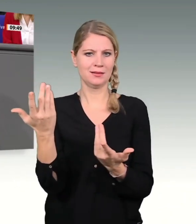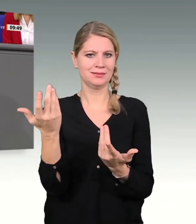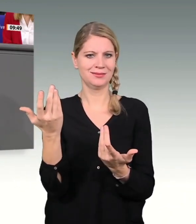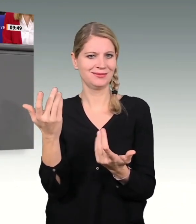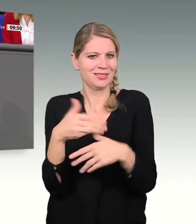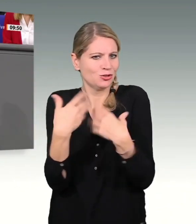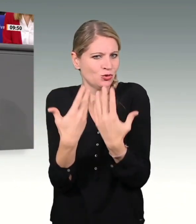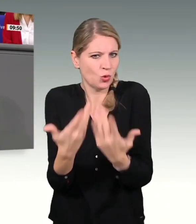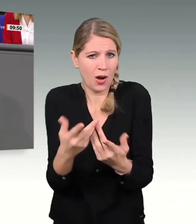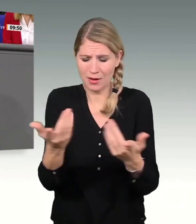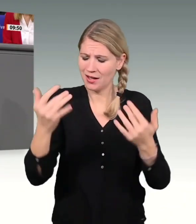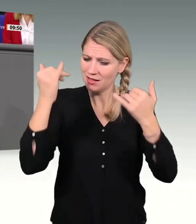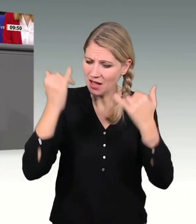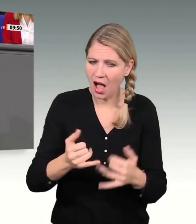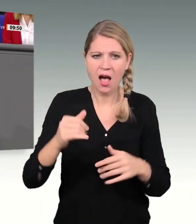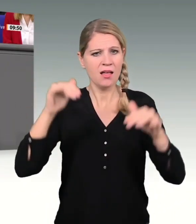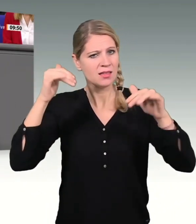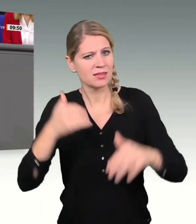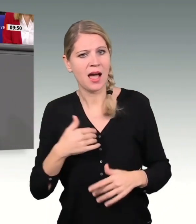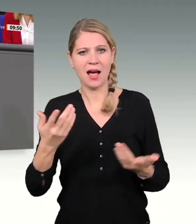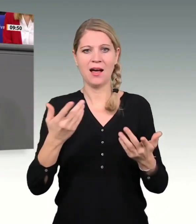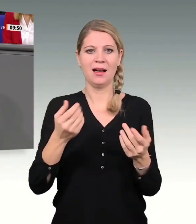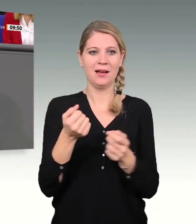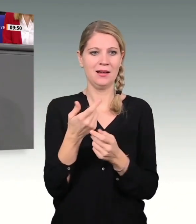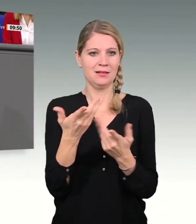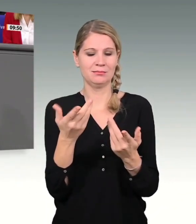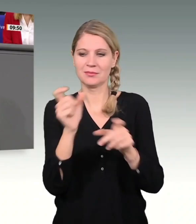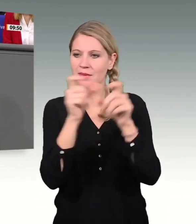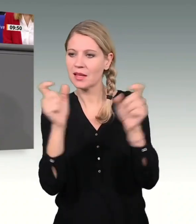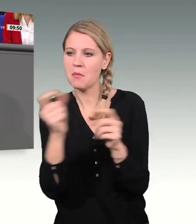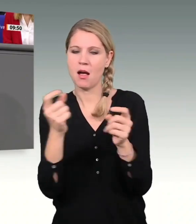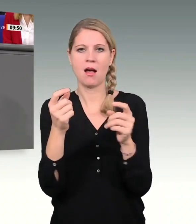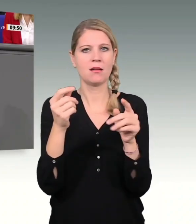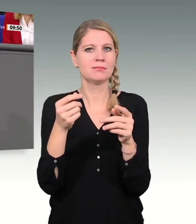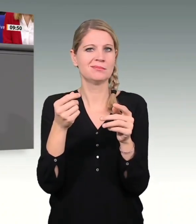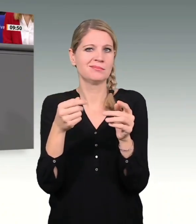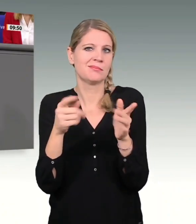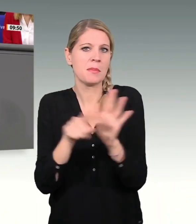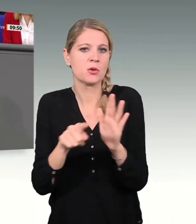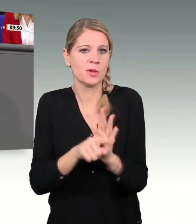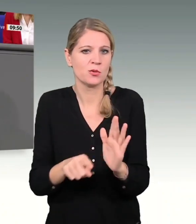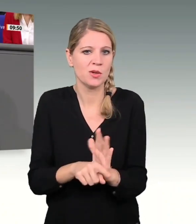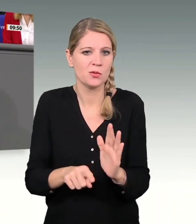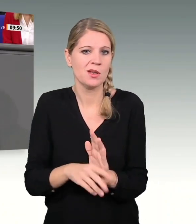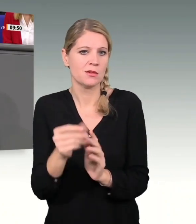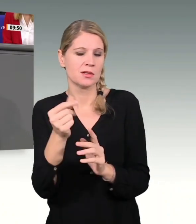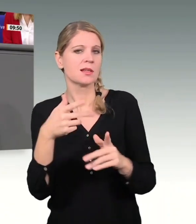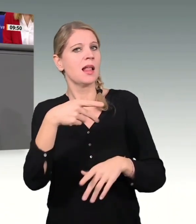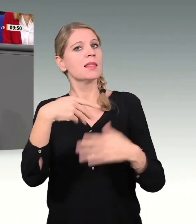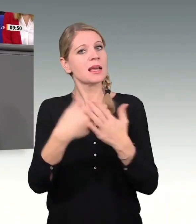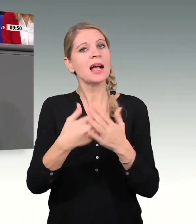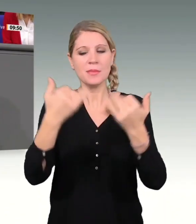Investitionen ein Defizit. Dieses werden wir in den nächsten Jahren nachholen. Dafür nehmen wir einen Fonds, der vom Parlament begleitet wird. Wir werden den Haushaltsberatungen